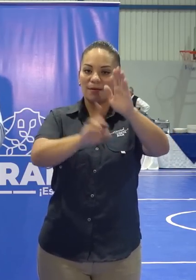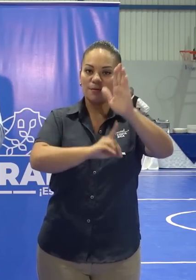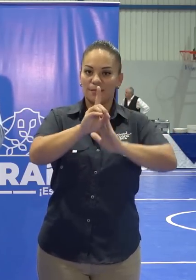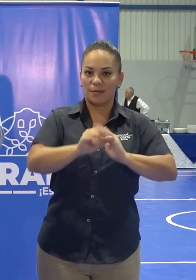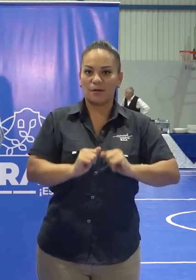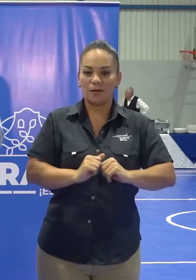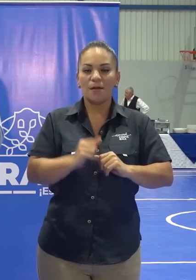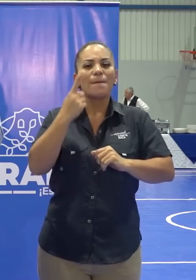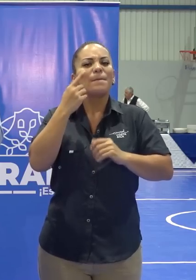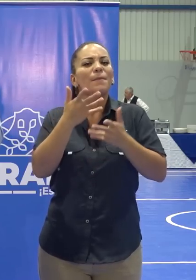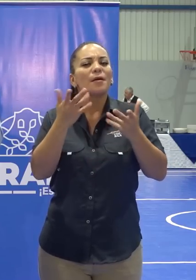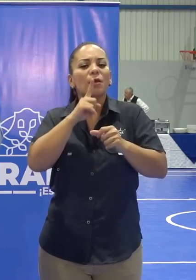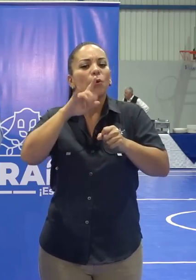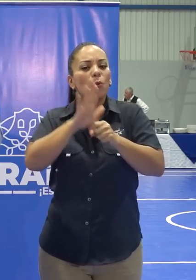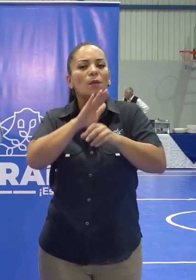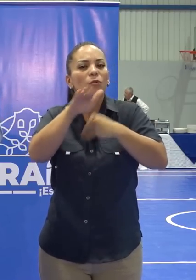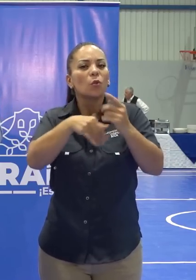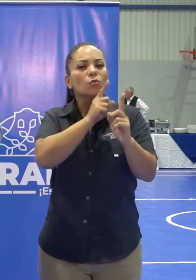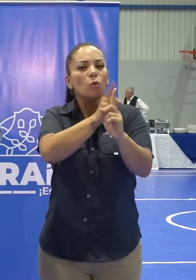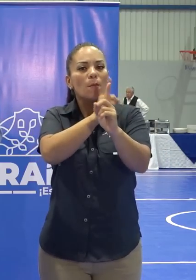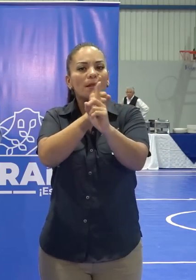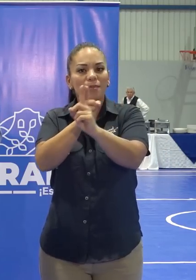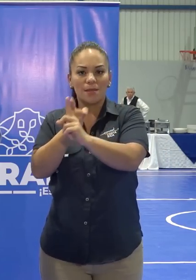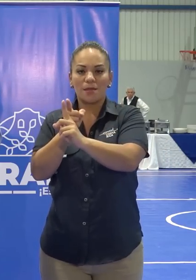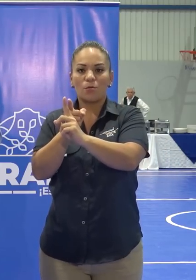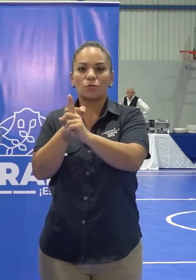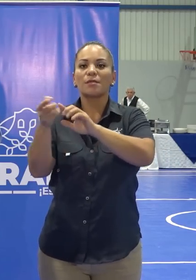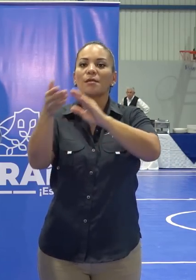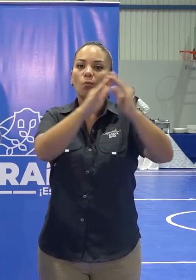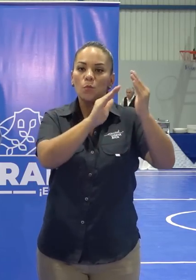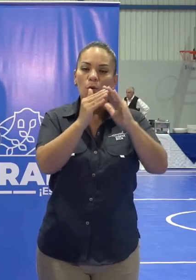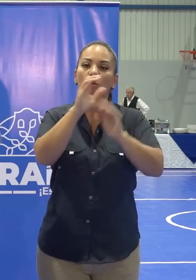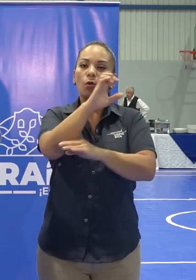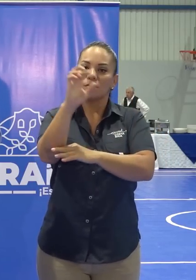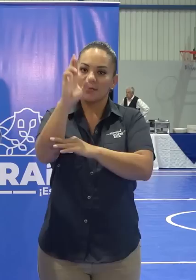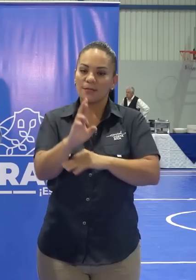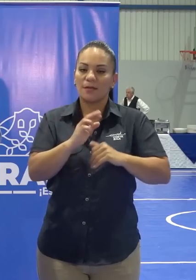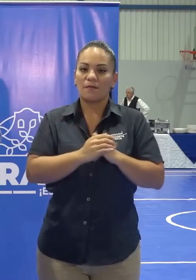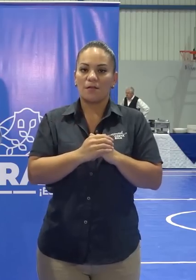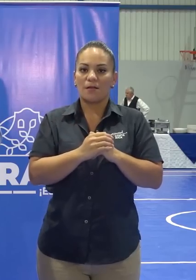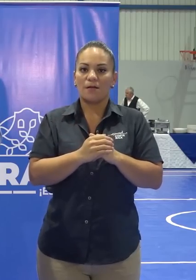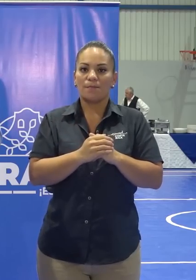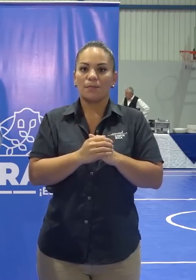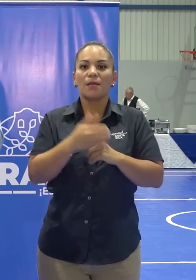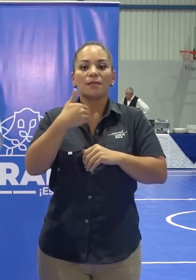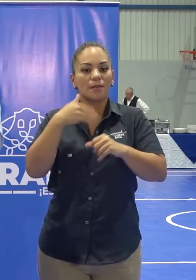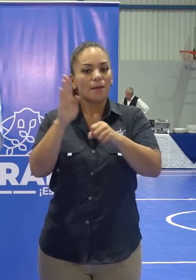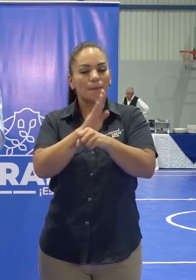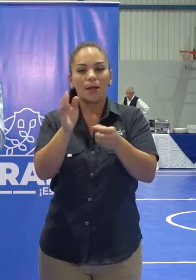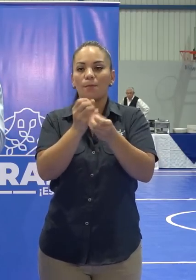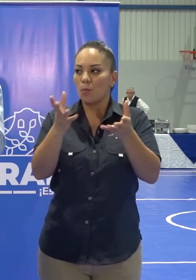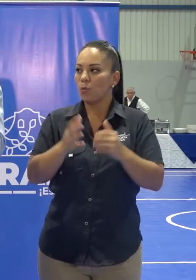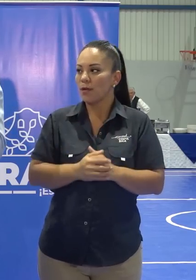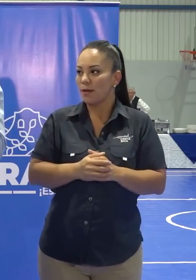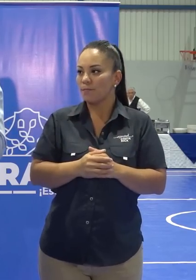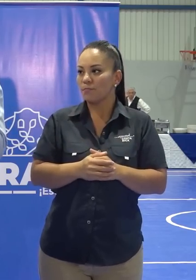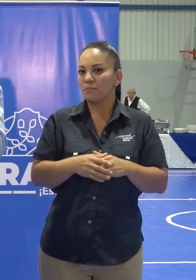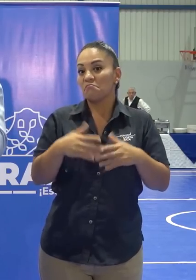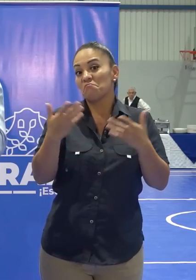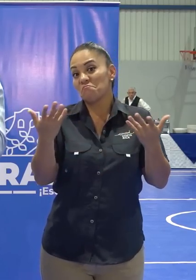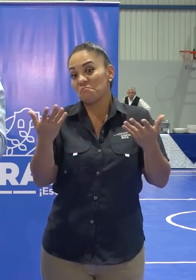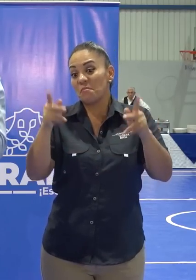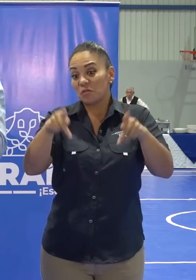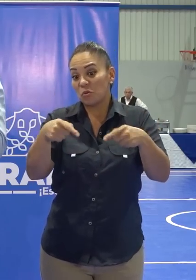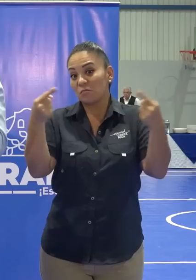para que cumplan los objetivos del pueblo de Costa Rica al tener banca pública. ¿Que va a haber